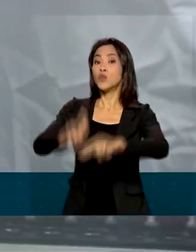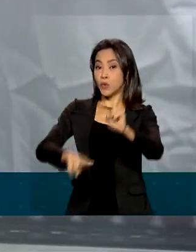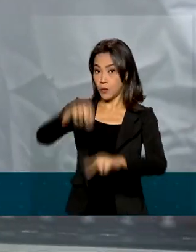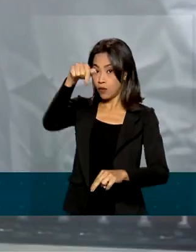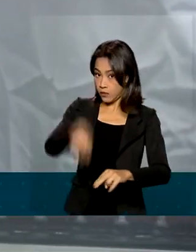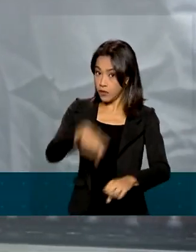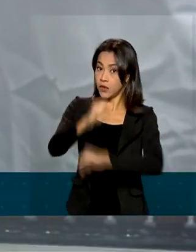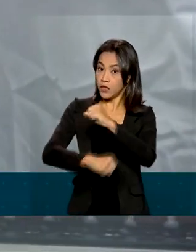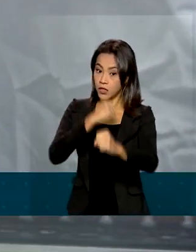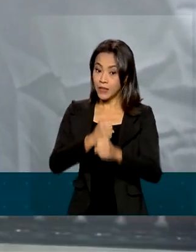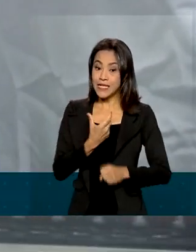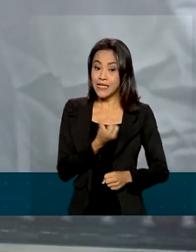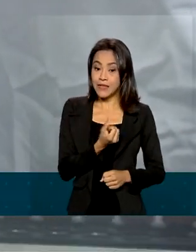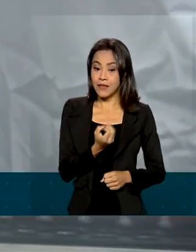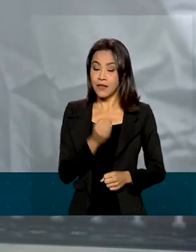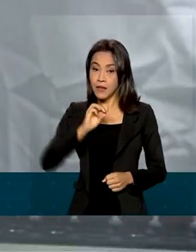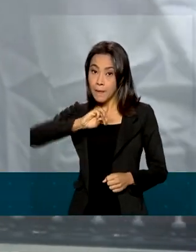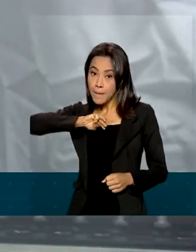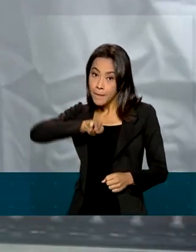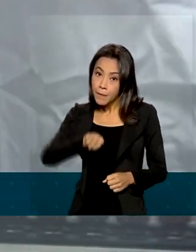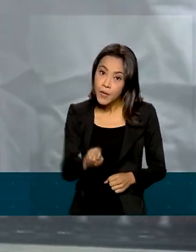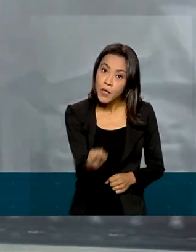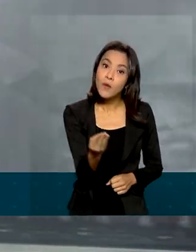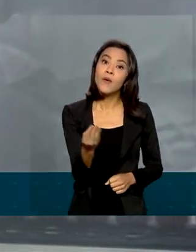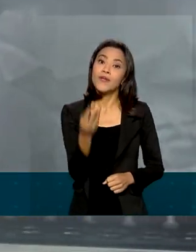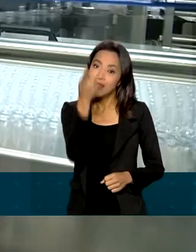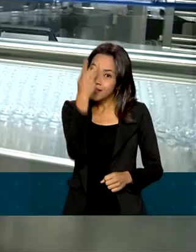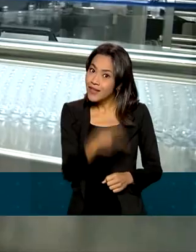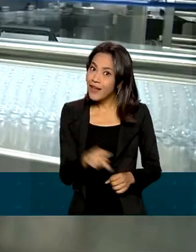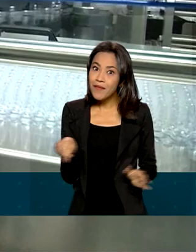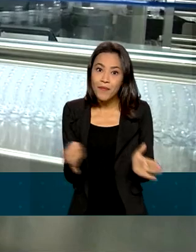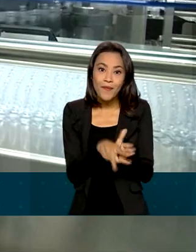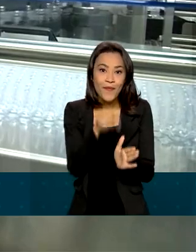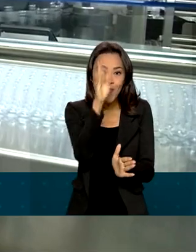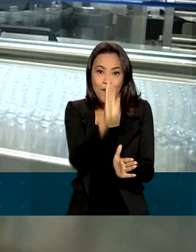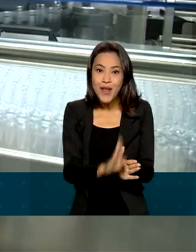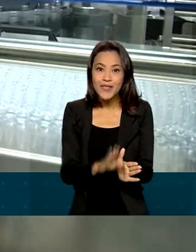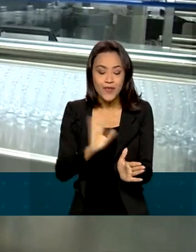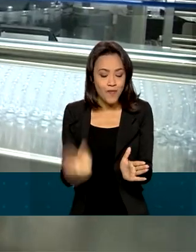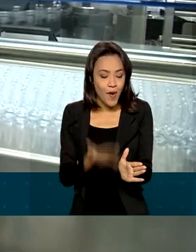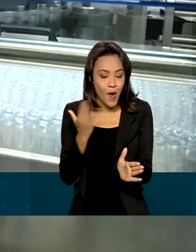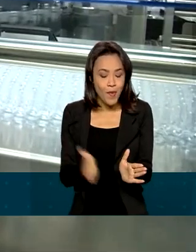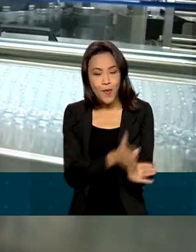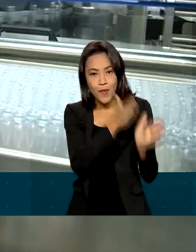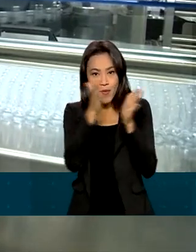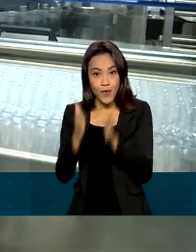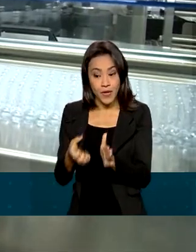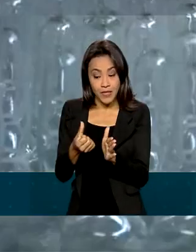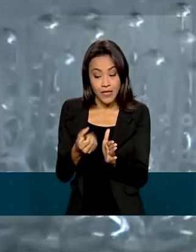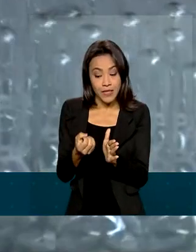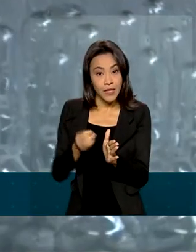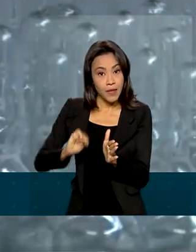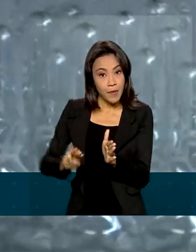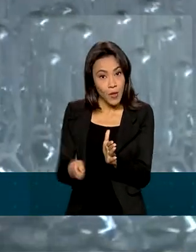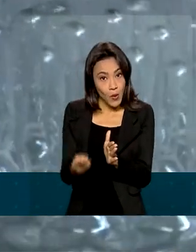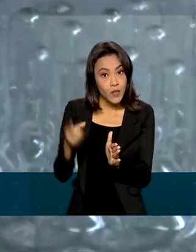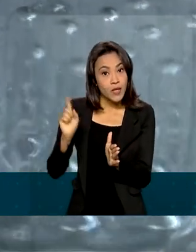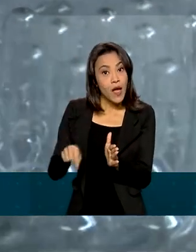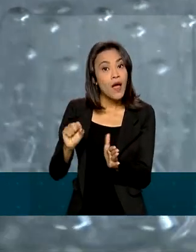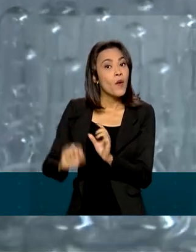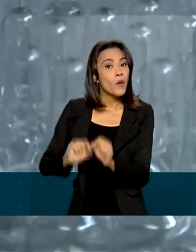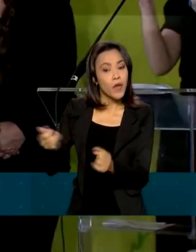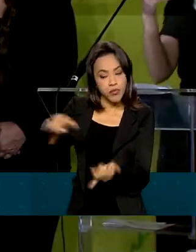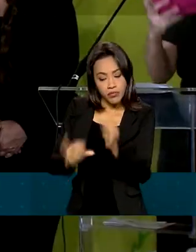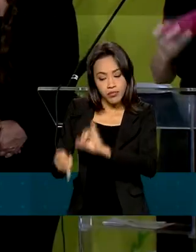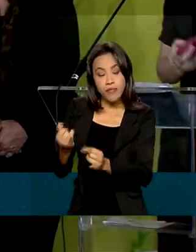São 60 milhões produzidas totalmente no Brasil e outras 60 milhões produzidas com matéria-prima